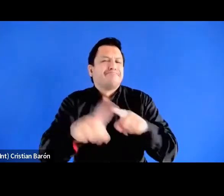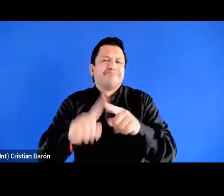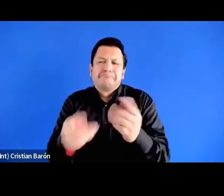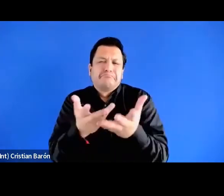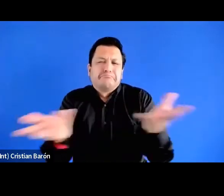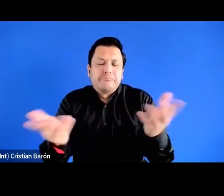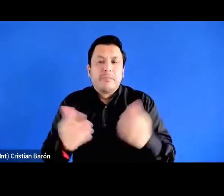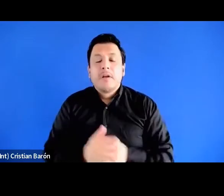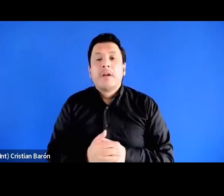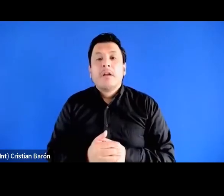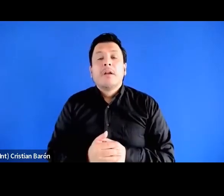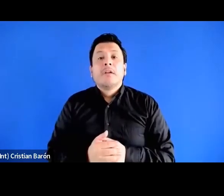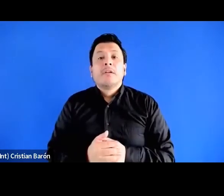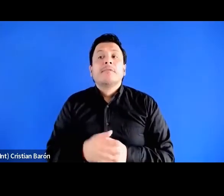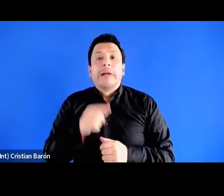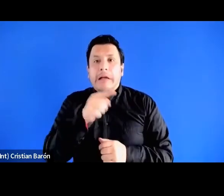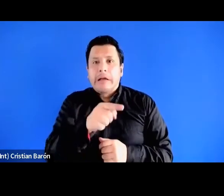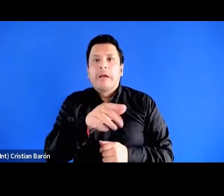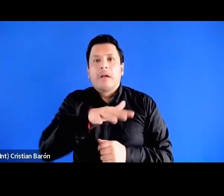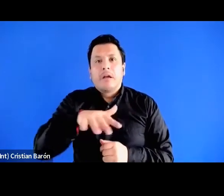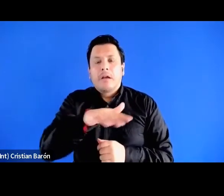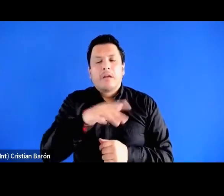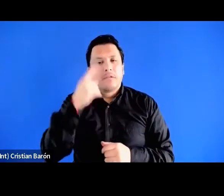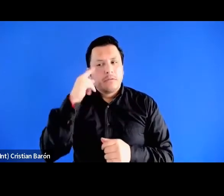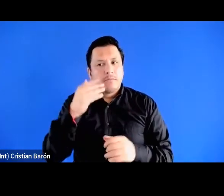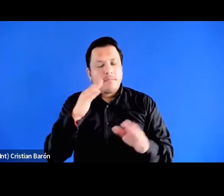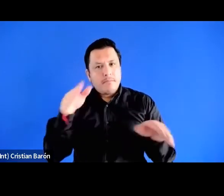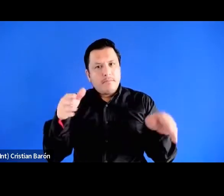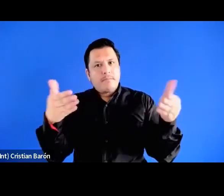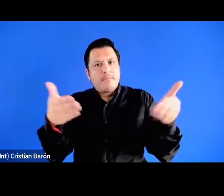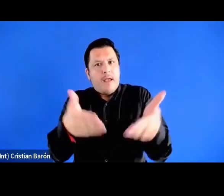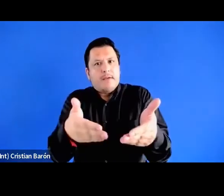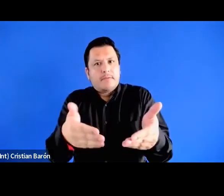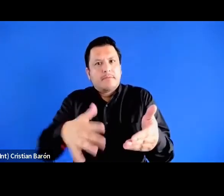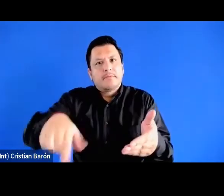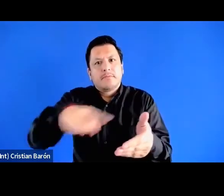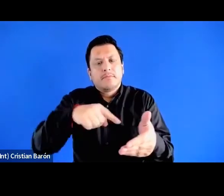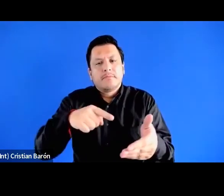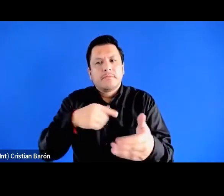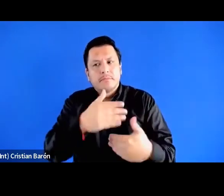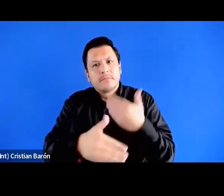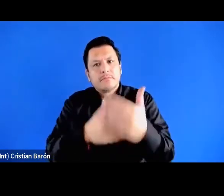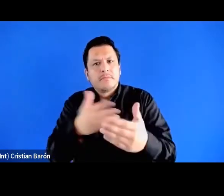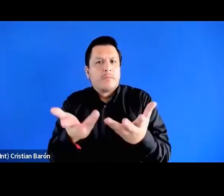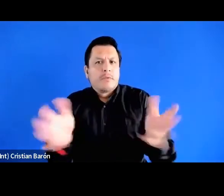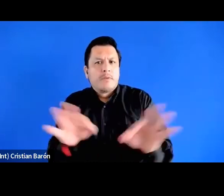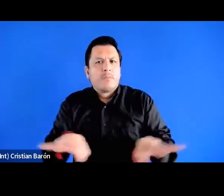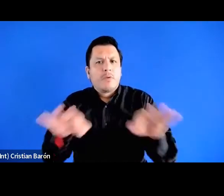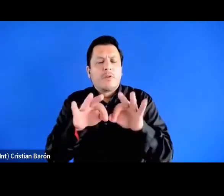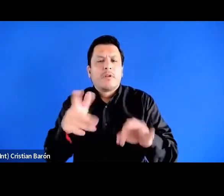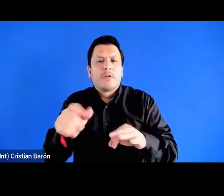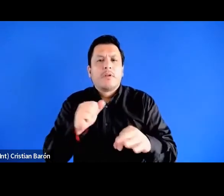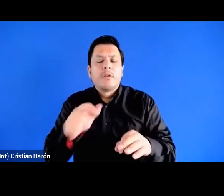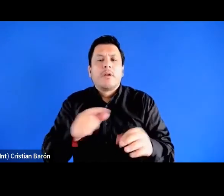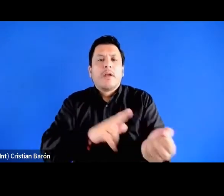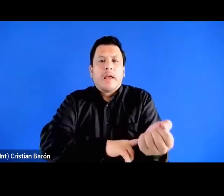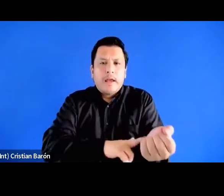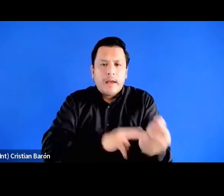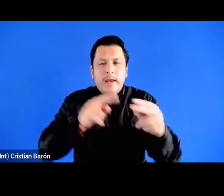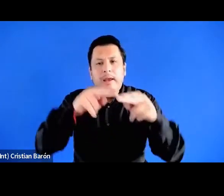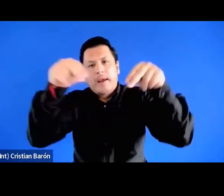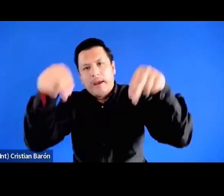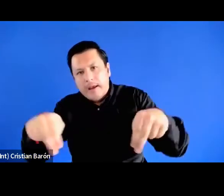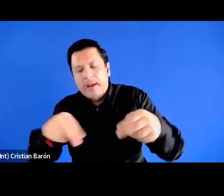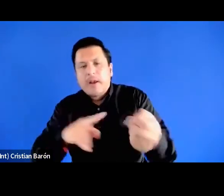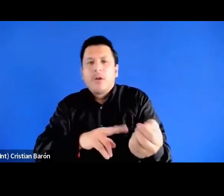una centralidad más en otras cuestiones que son muy importantes como la etnicidad del género la raza la